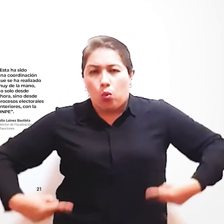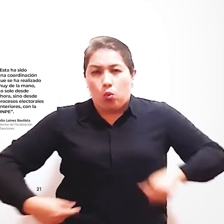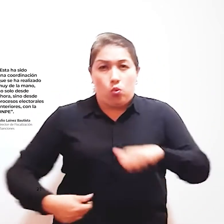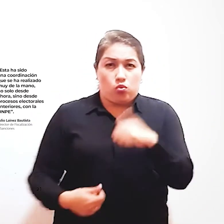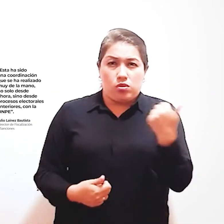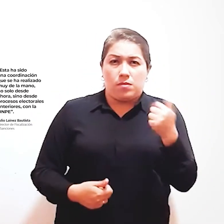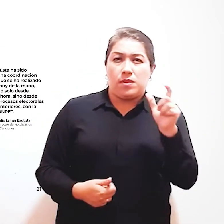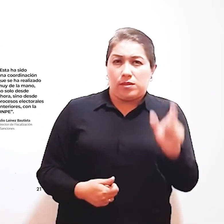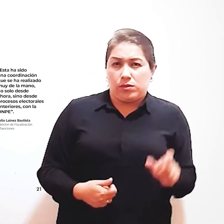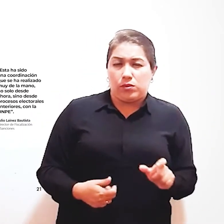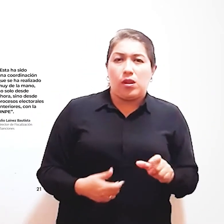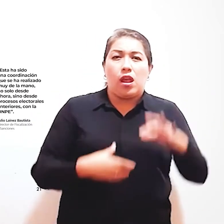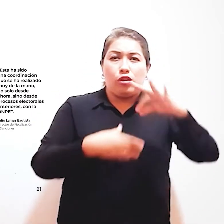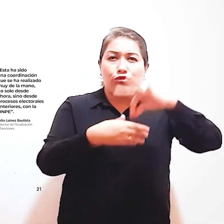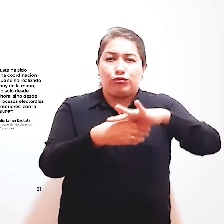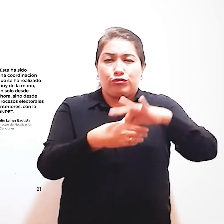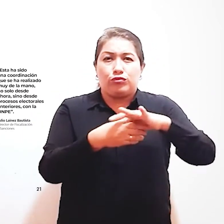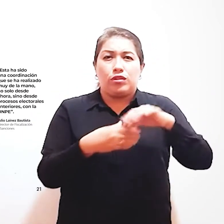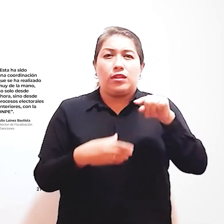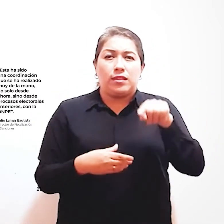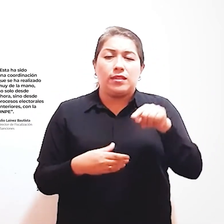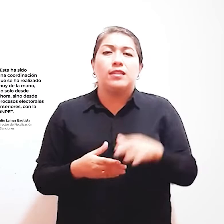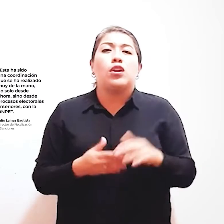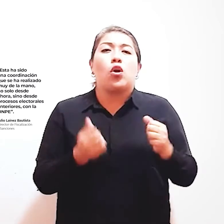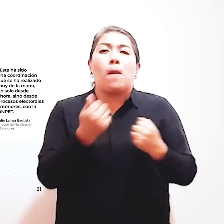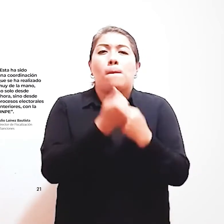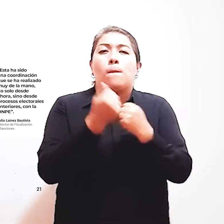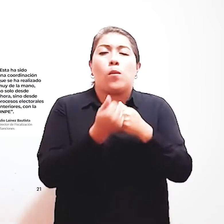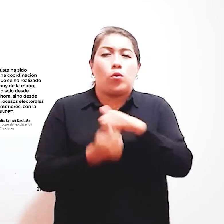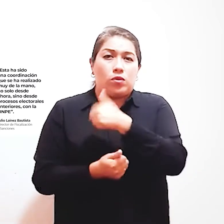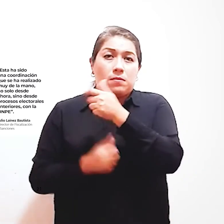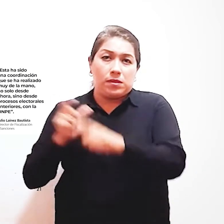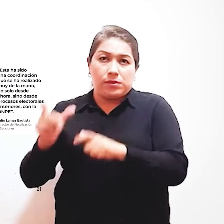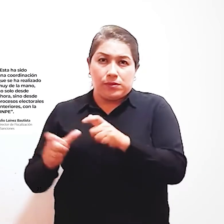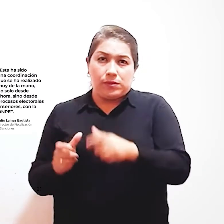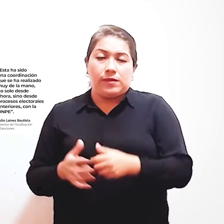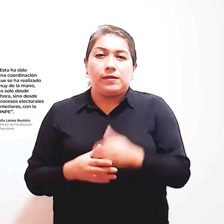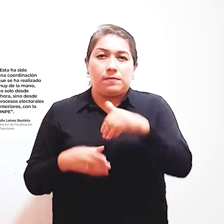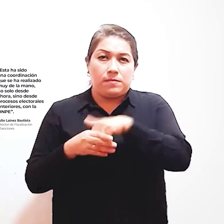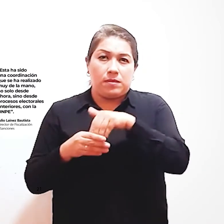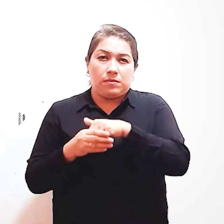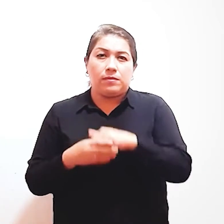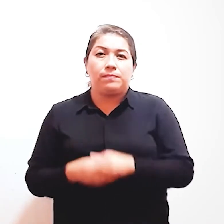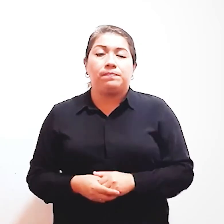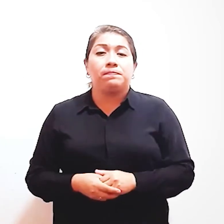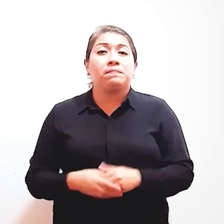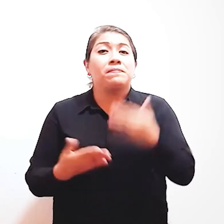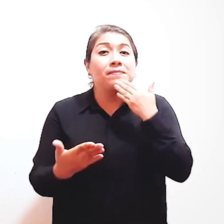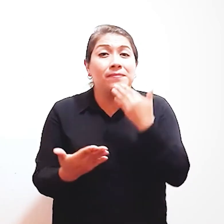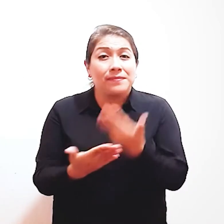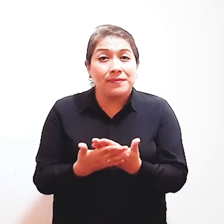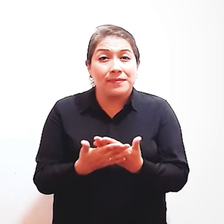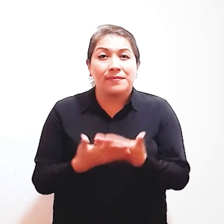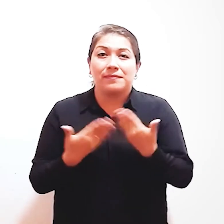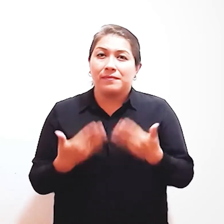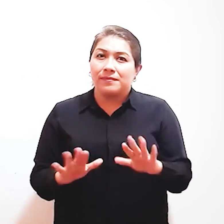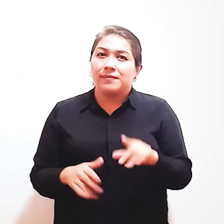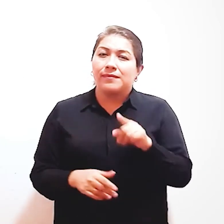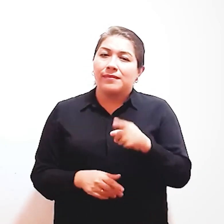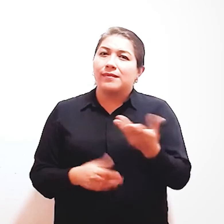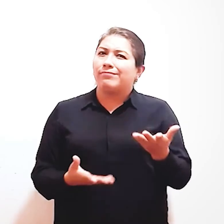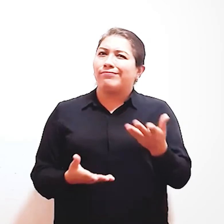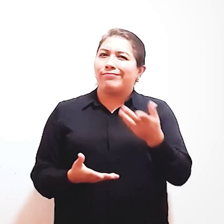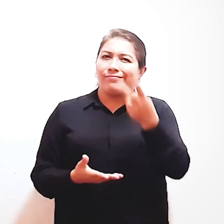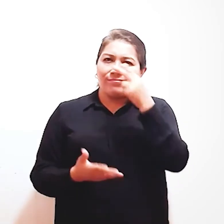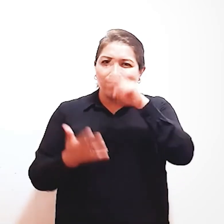En silla de ruedas Depositando su voto Dentro del ánfora Con el apoyo De los miembros De mesa Gracias por llegar